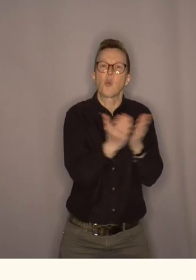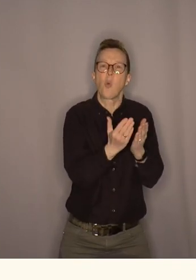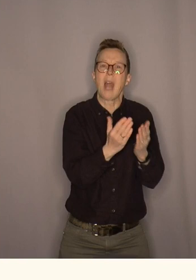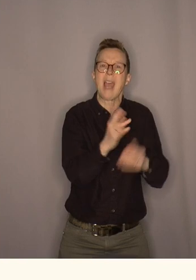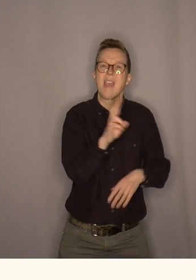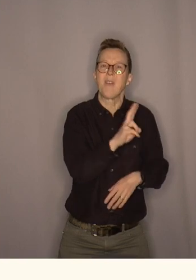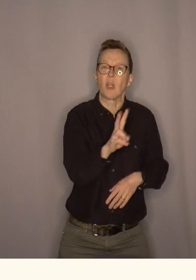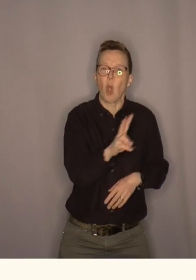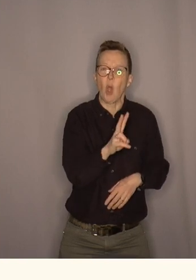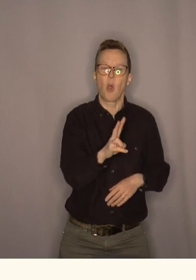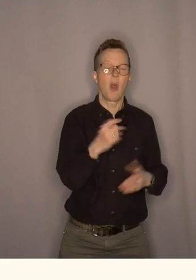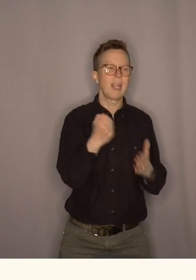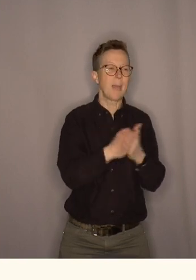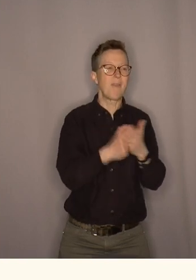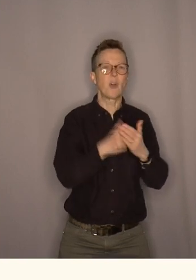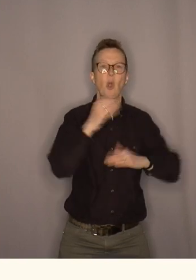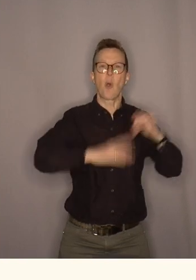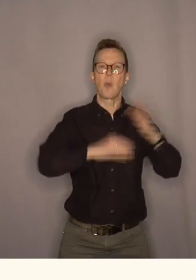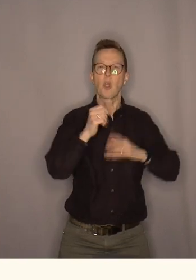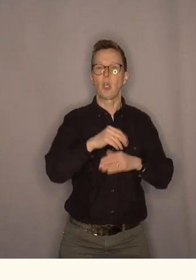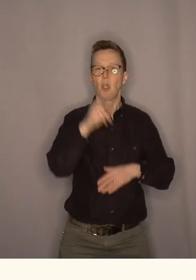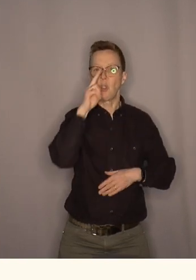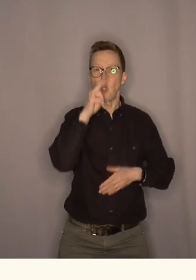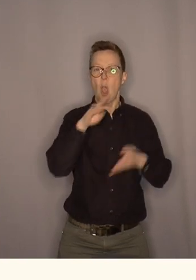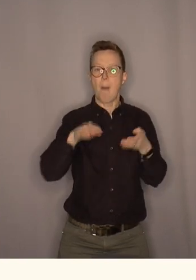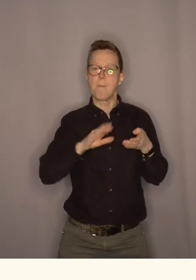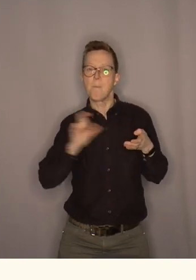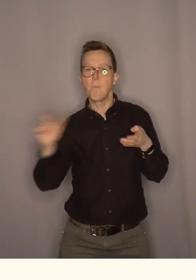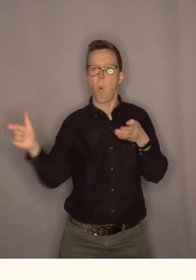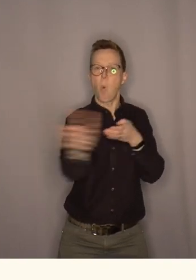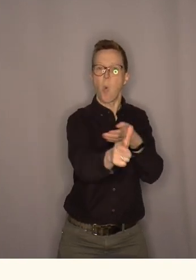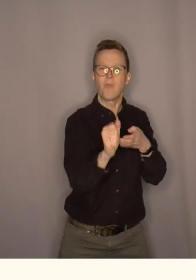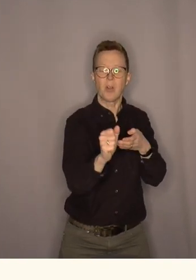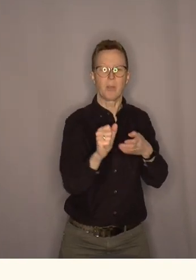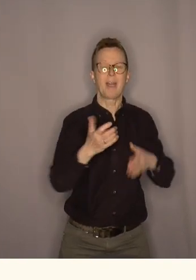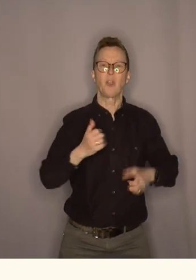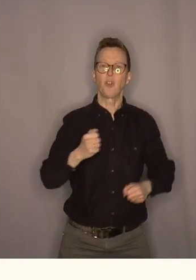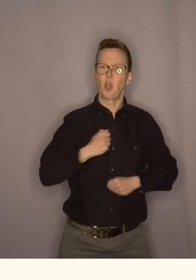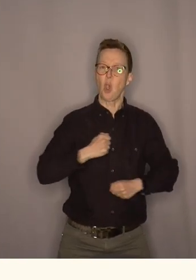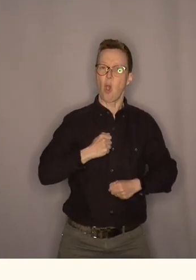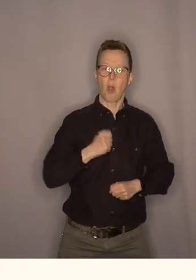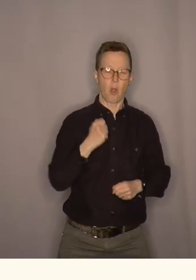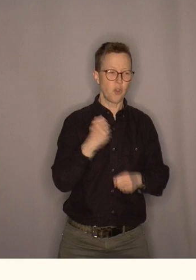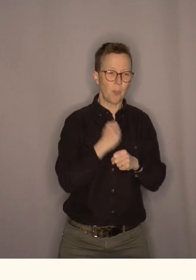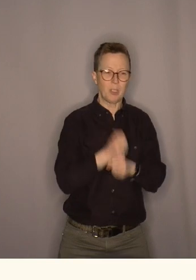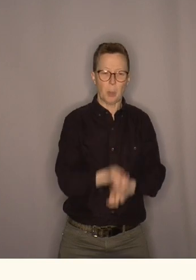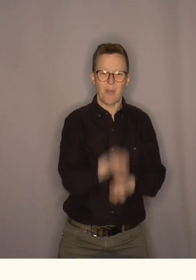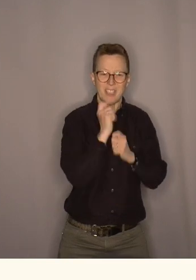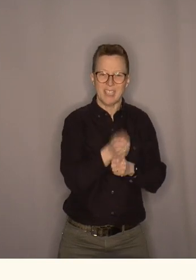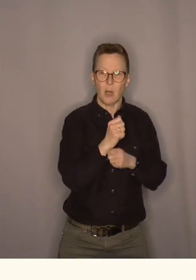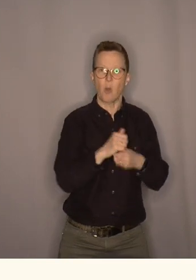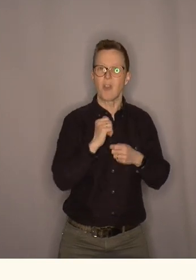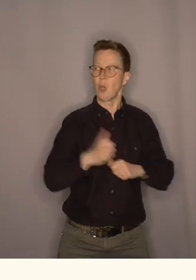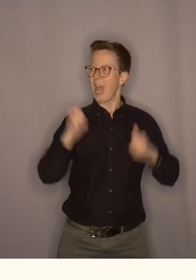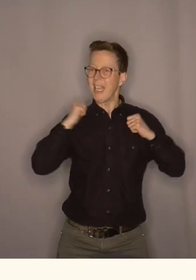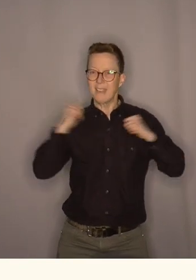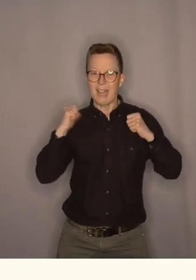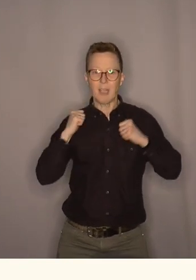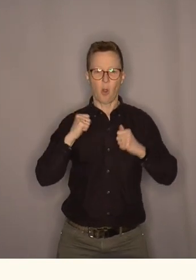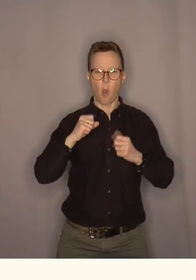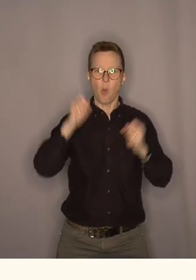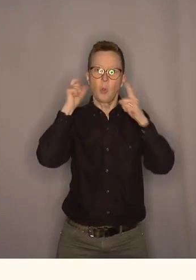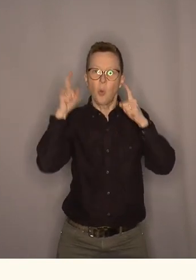kjemper for en ny molo som gjør at det blir enklere å være fiskere de kjemper for arbeidsplassene for idretten for kulturen og de har et brennende engasjement for sitt